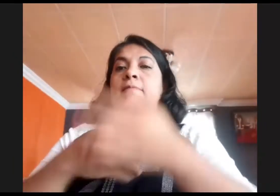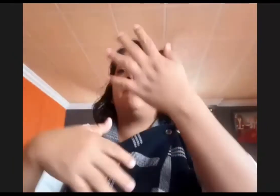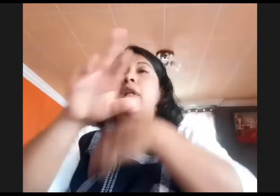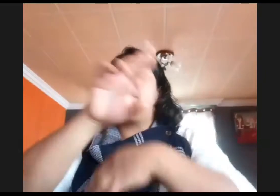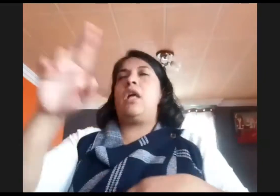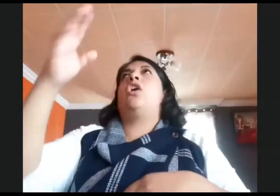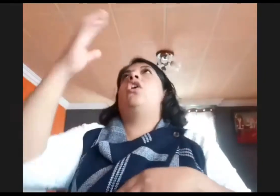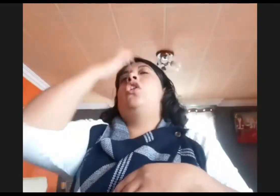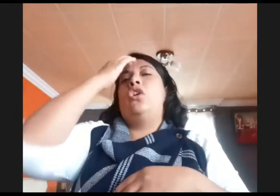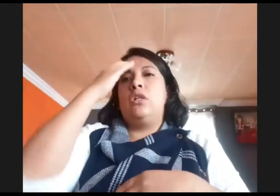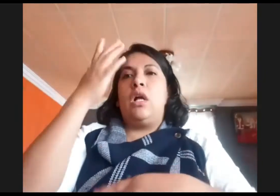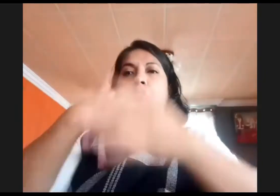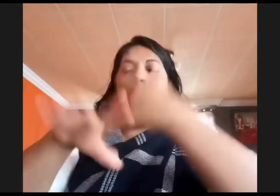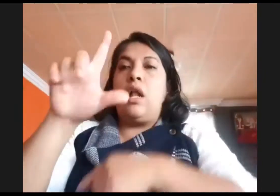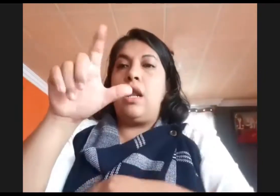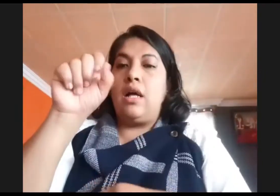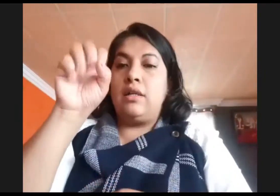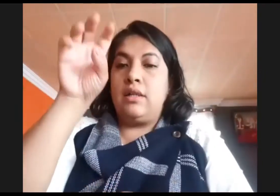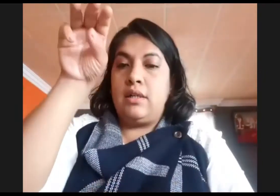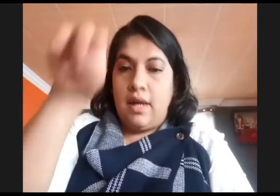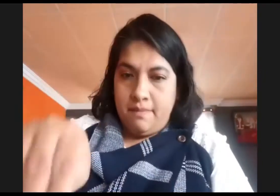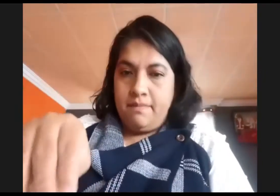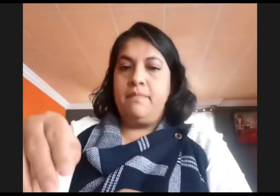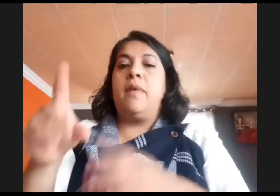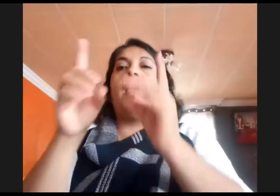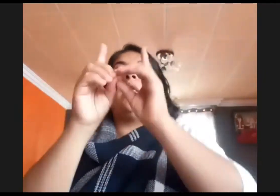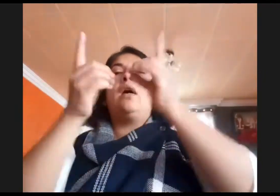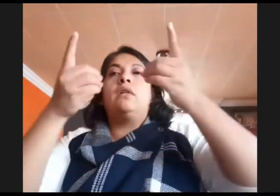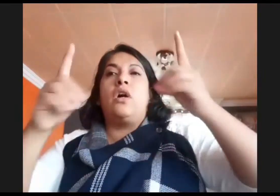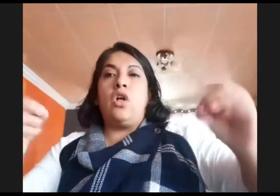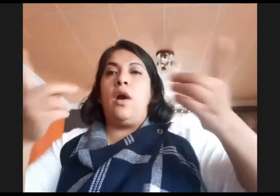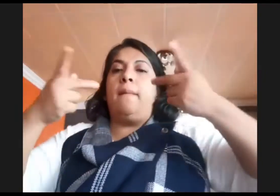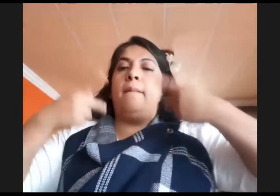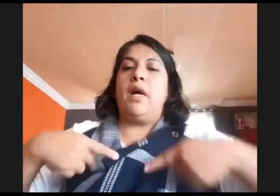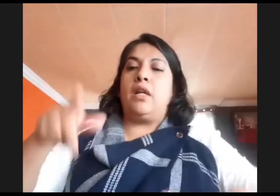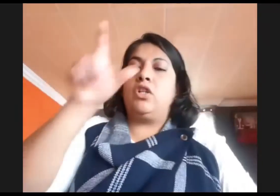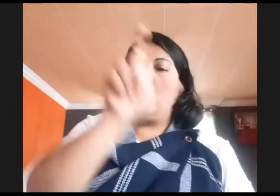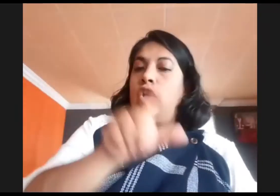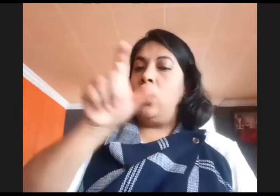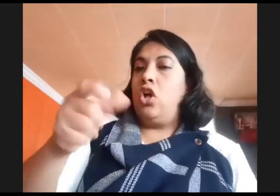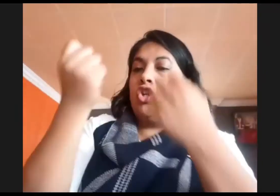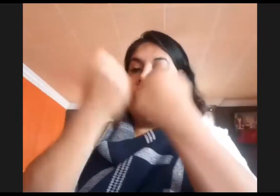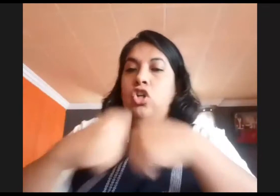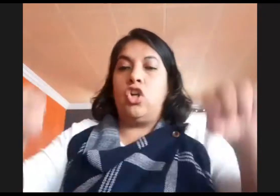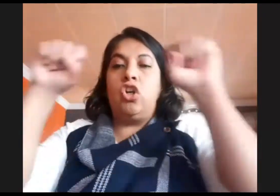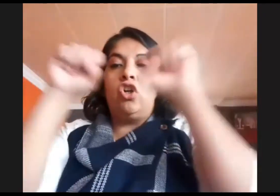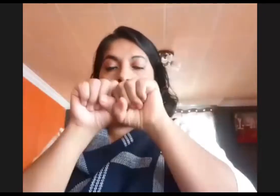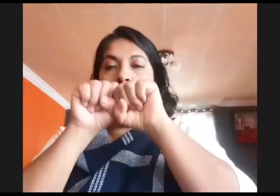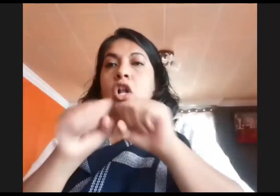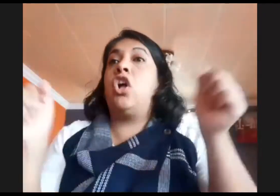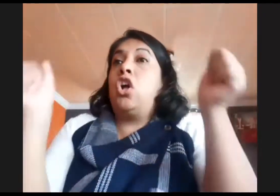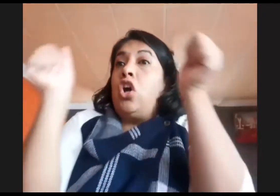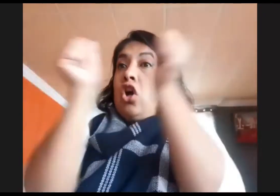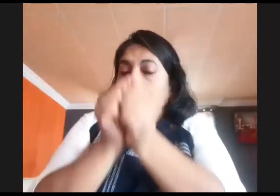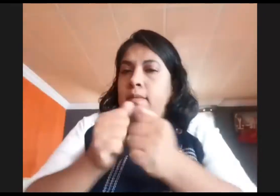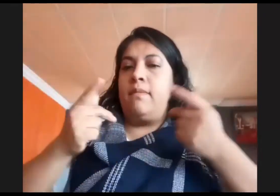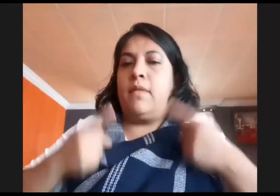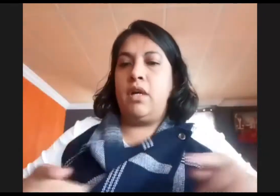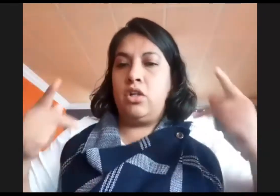las personas sordas nos demuestra cómo la concepción que se ha tenido de la educación y del lenguaje ha sido determinante para